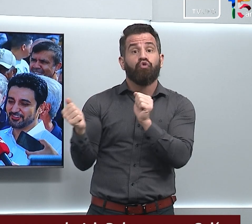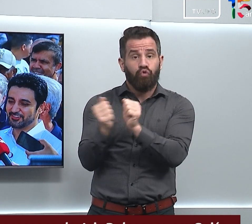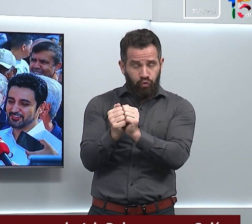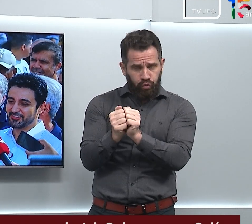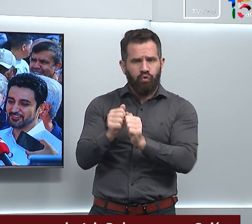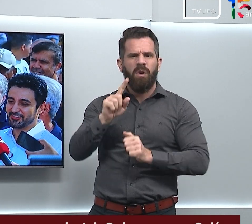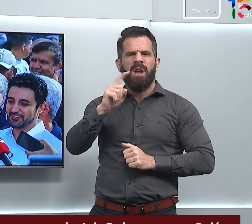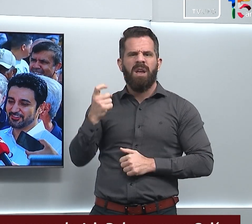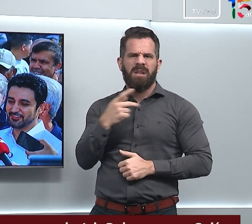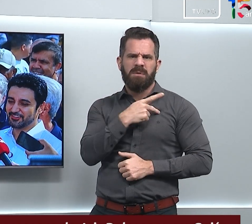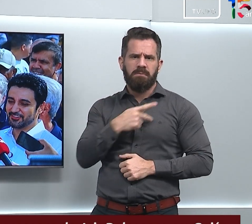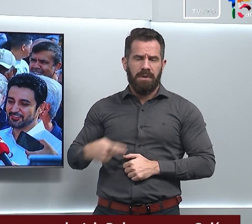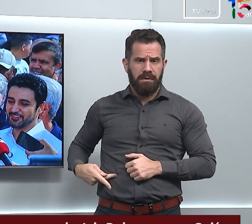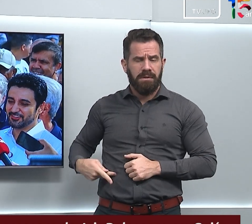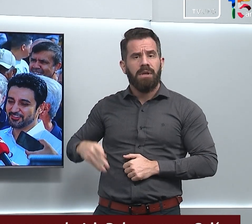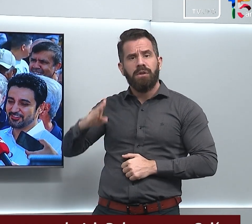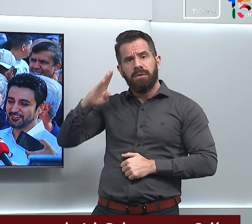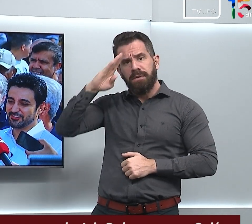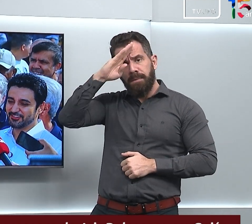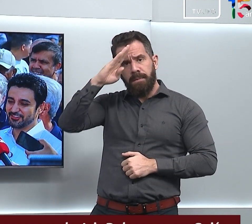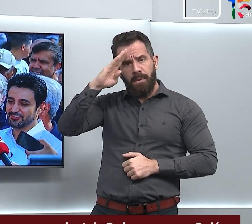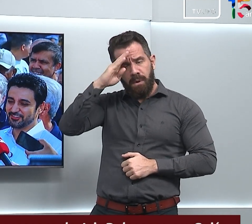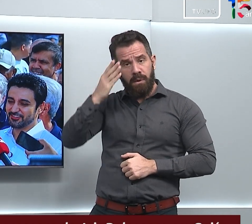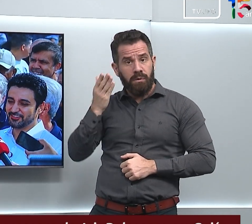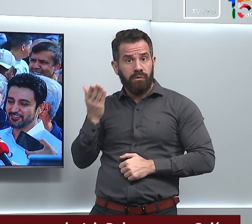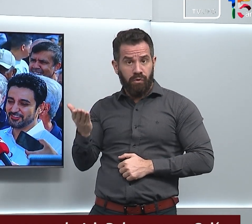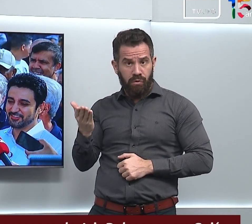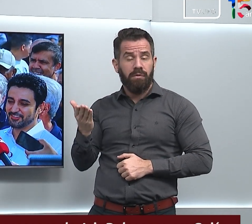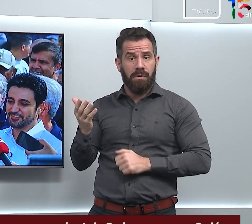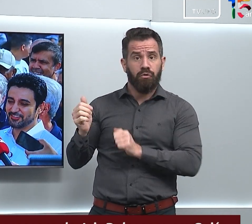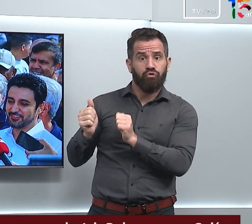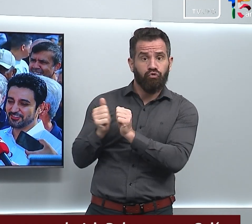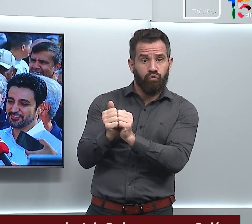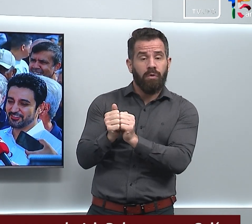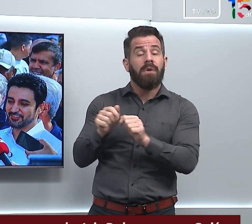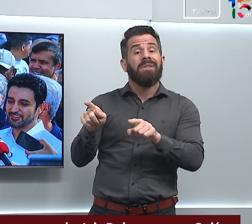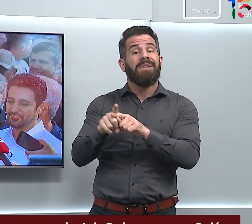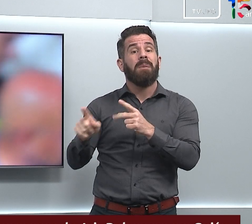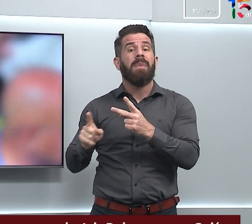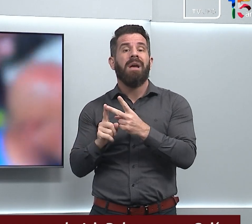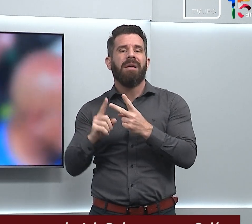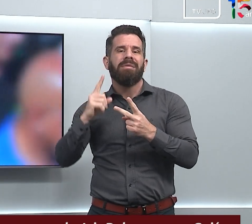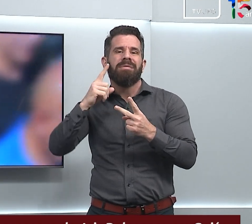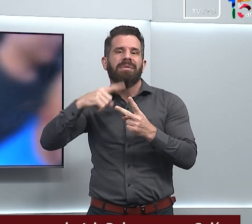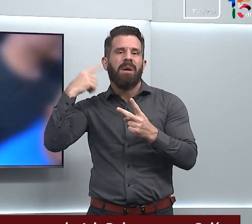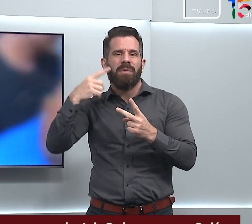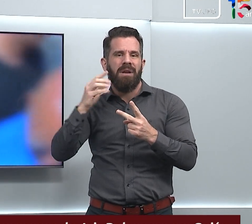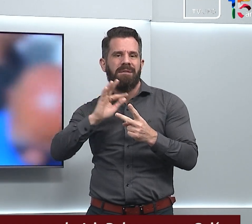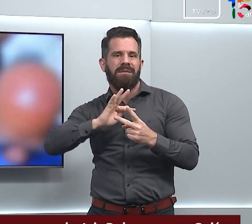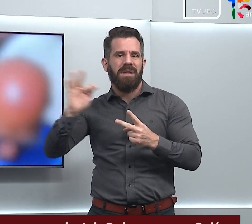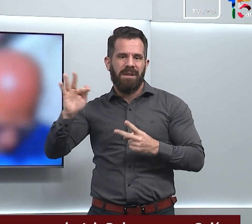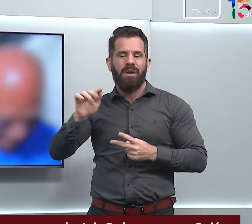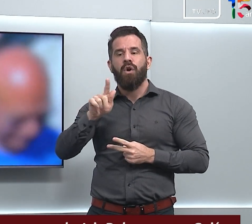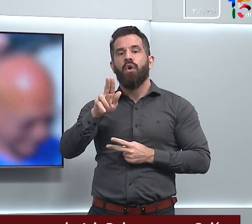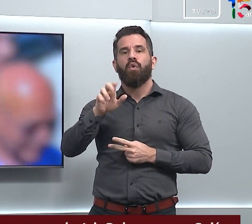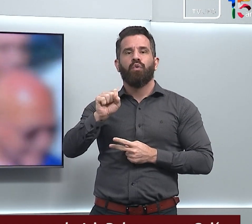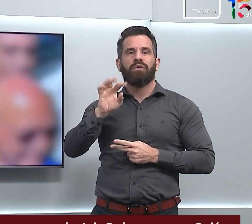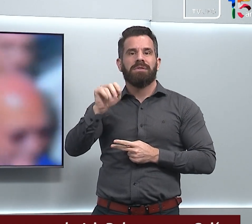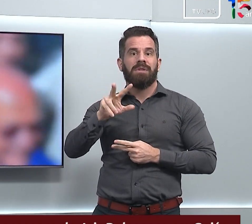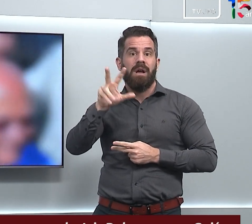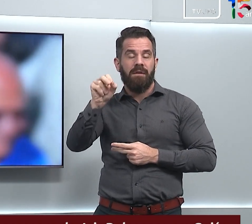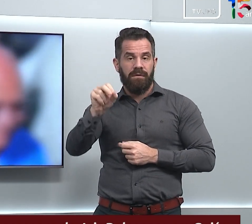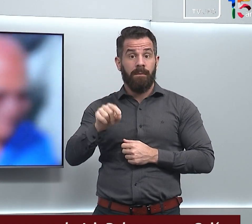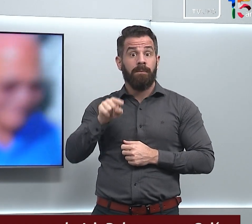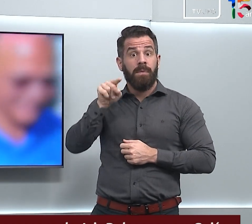pelo ex-presidente Jair Messias Bolsonaro e pelo deputado federal Gustavo Geyer. Em seguida,